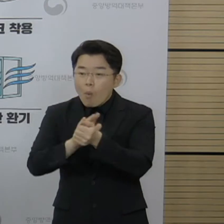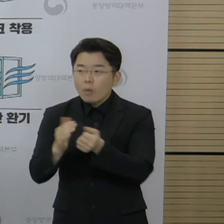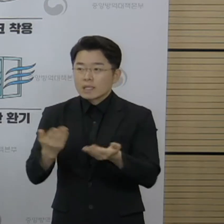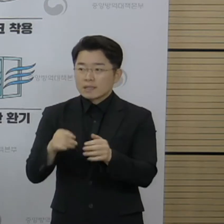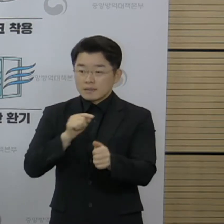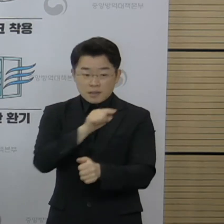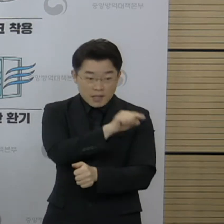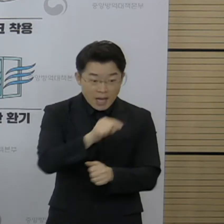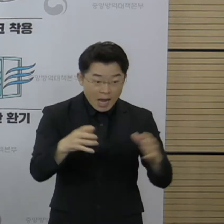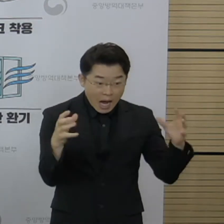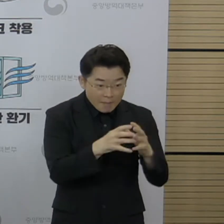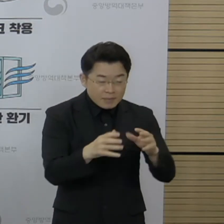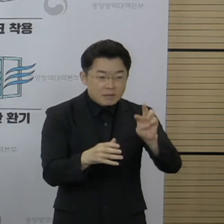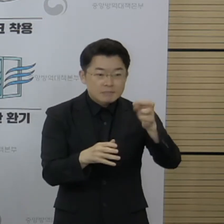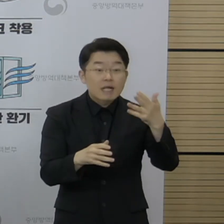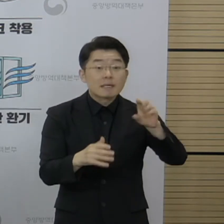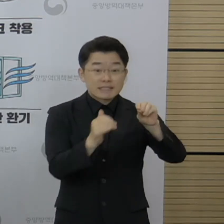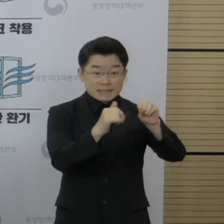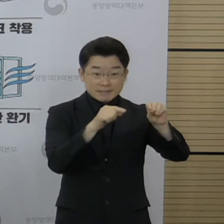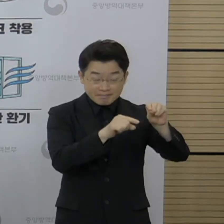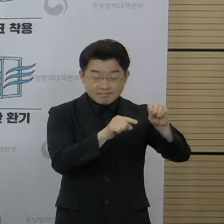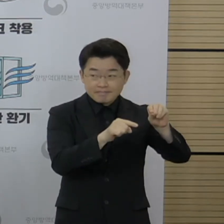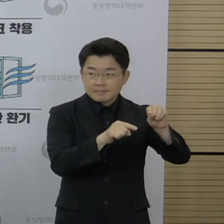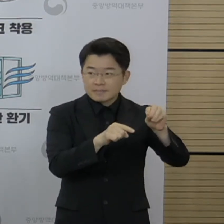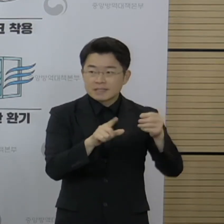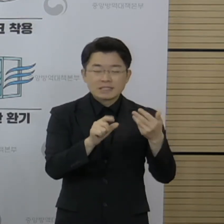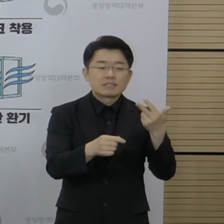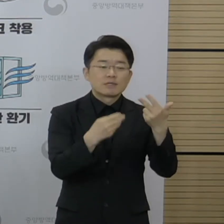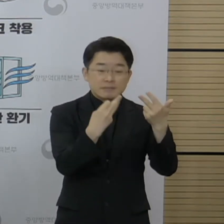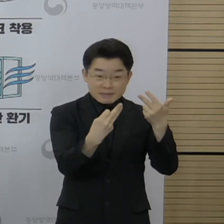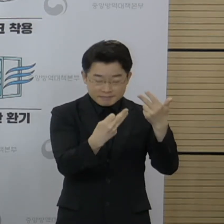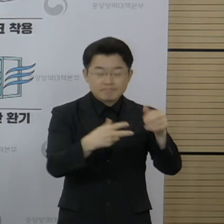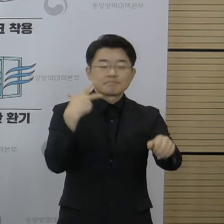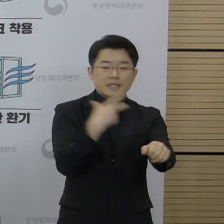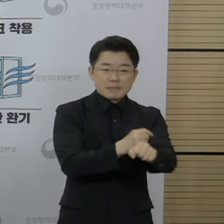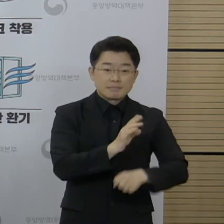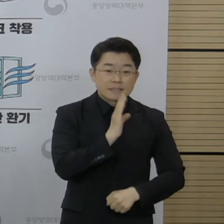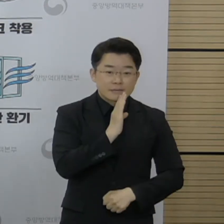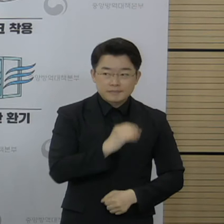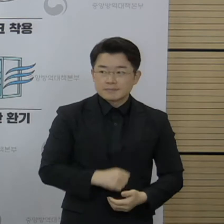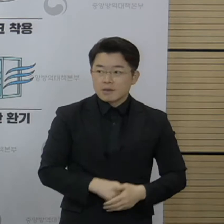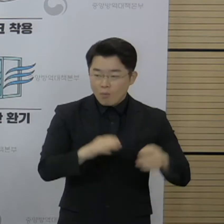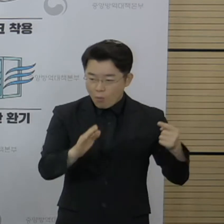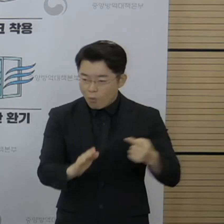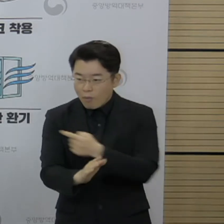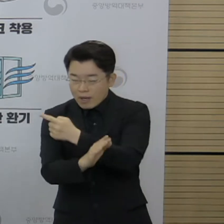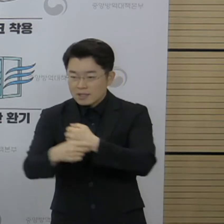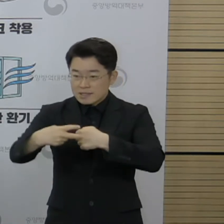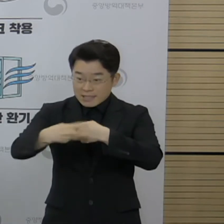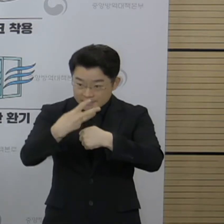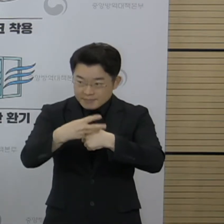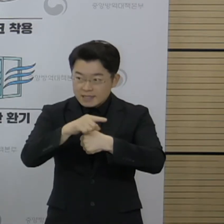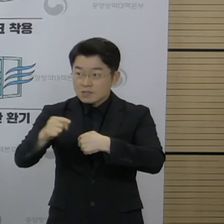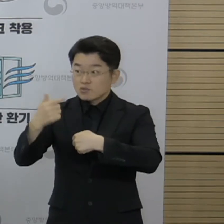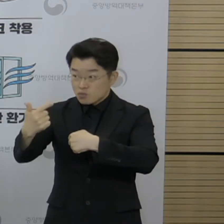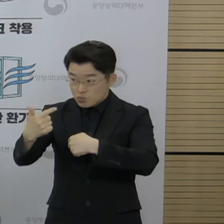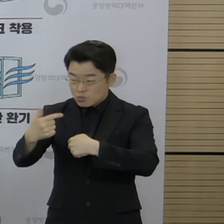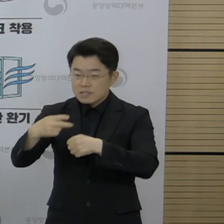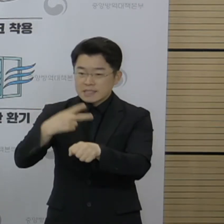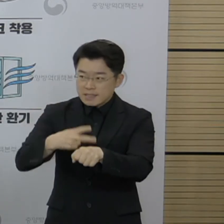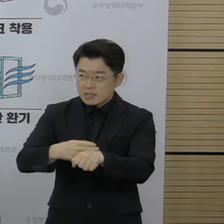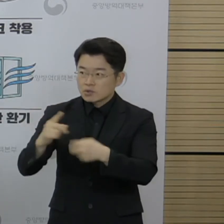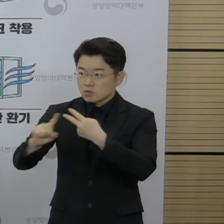38만 명만 13일로 당겨서 접종을 하고요. 남아있는 초등학교 3학년 이상 교직원과 중학교